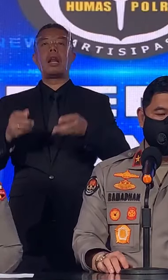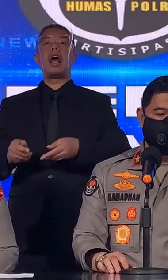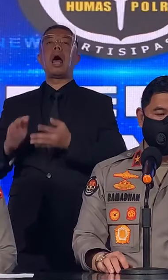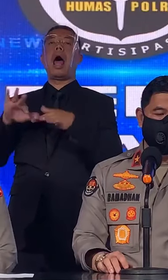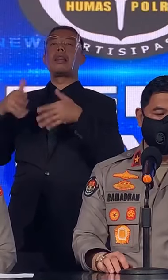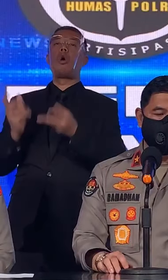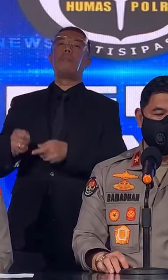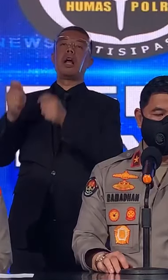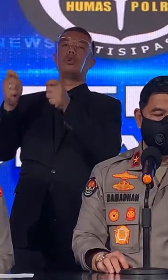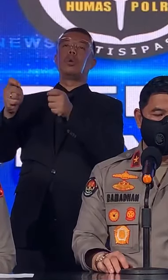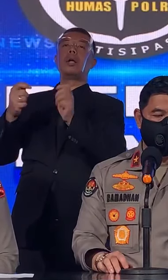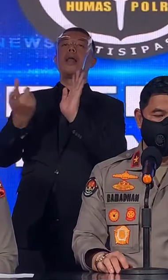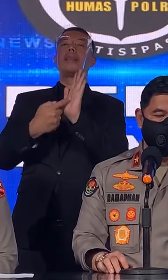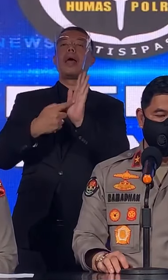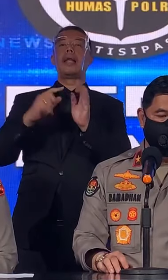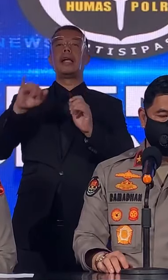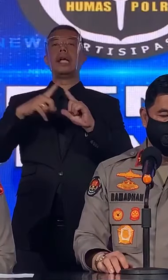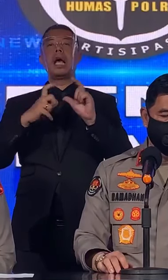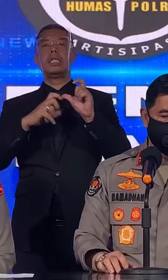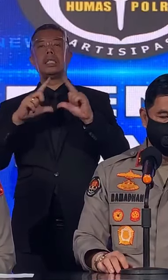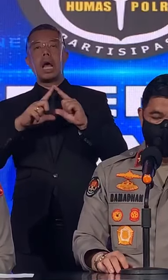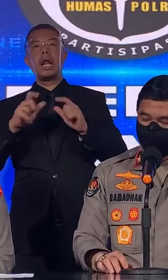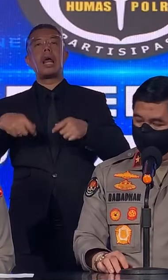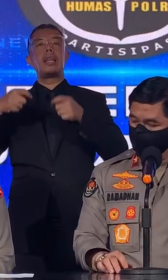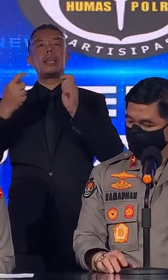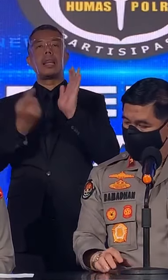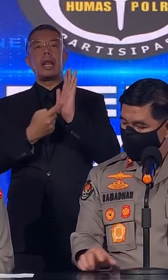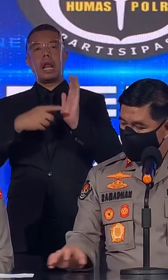Tanda Jasa dan Tanda Kehormatan.